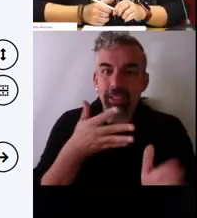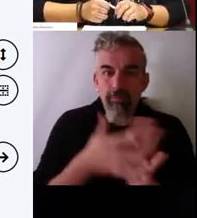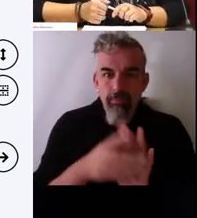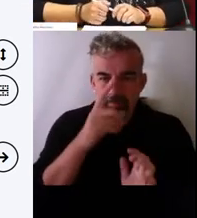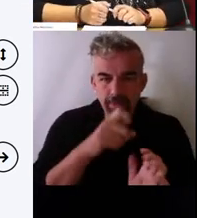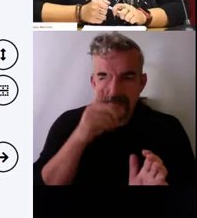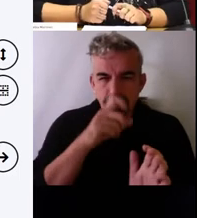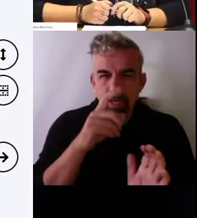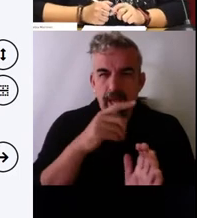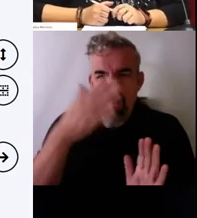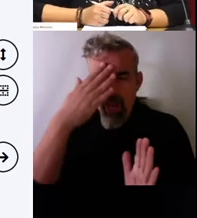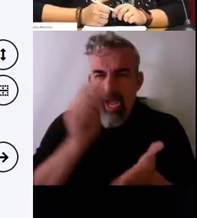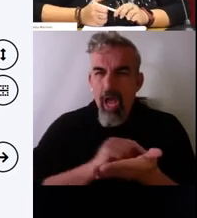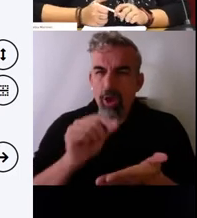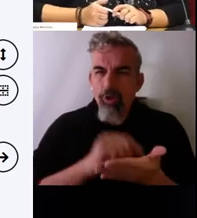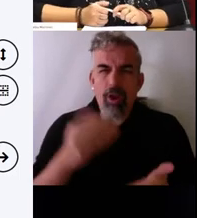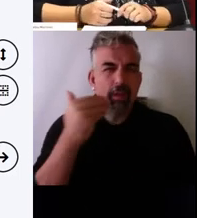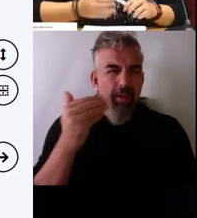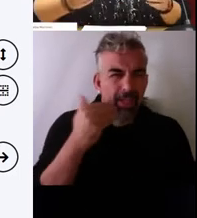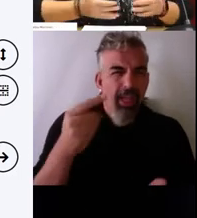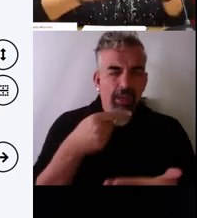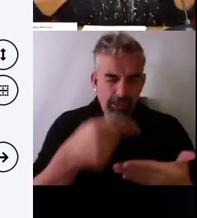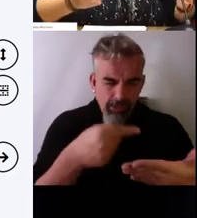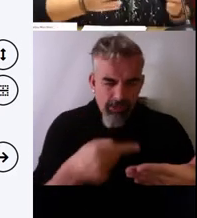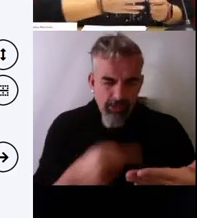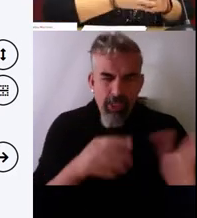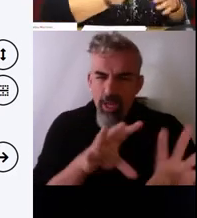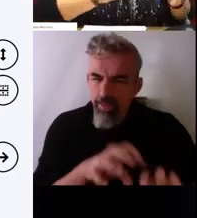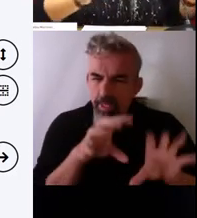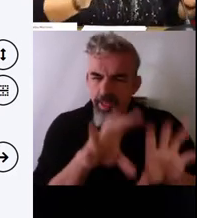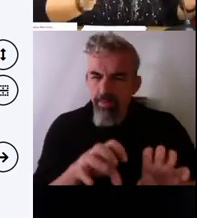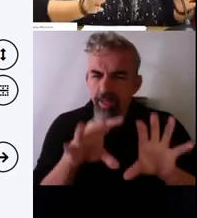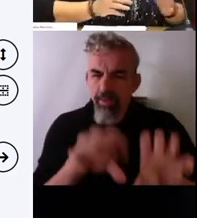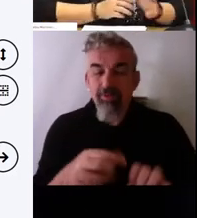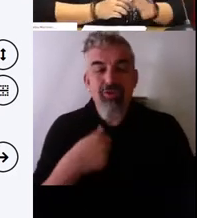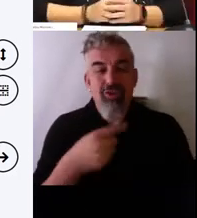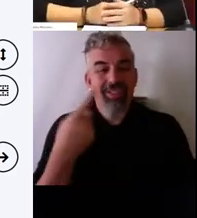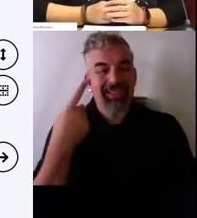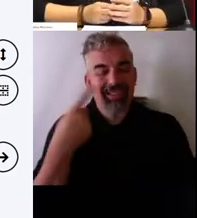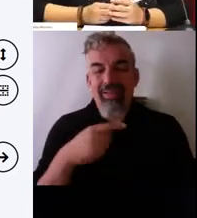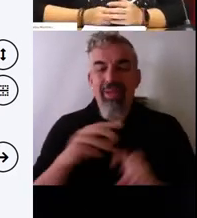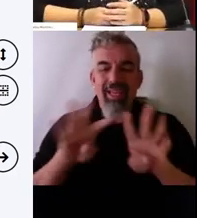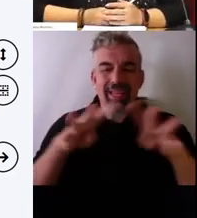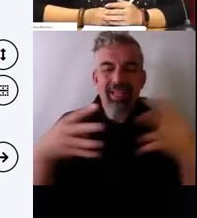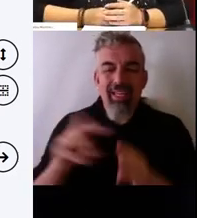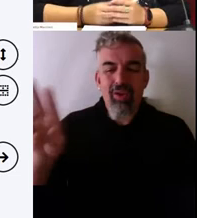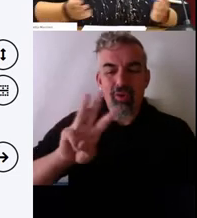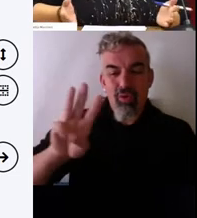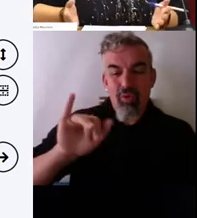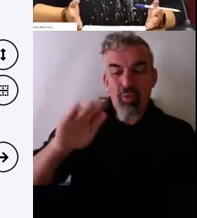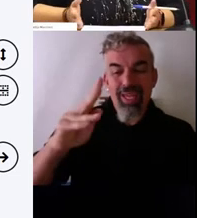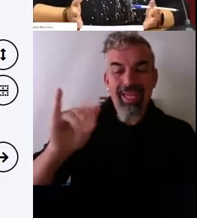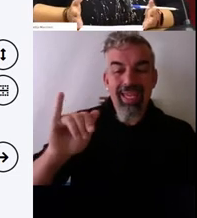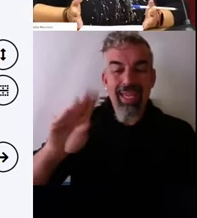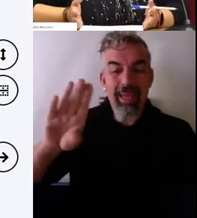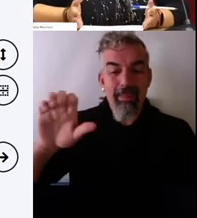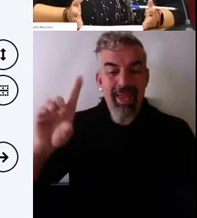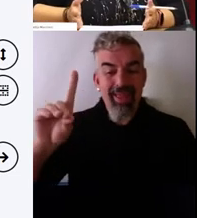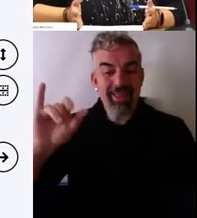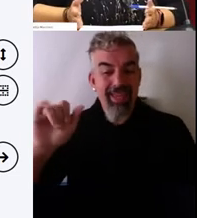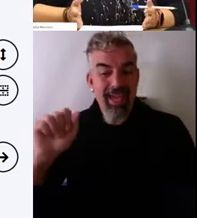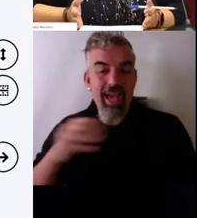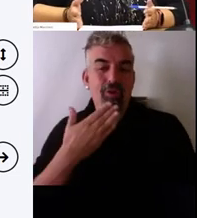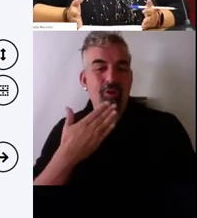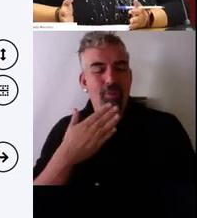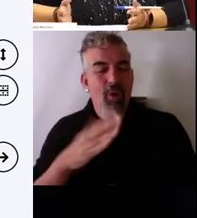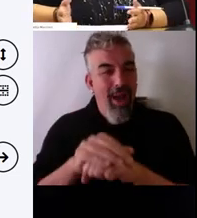aprendiendo fechas. No voy a decir que Wikipedia es mi amiga, porque no es mi amiga, pero Internet está ahí.